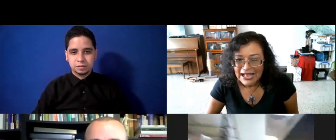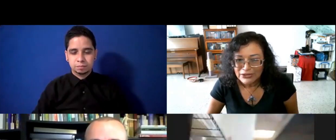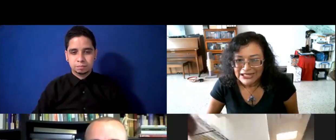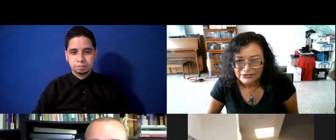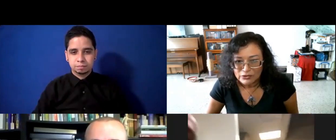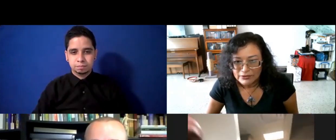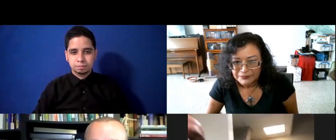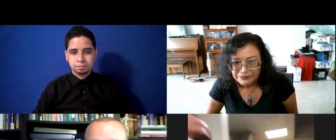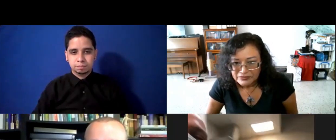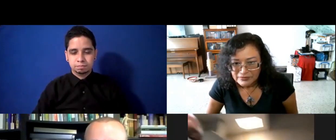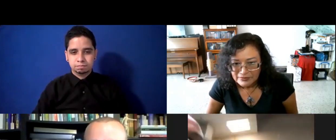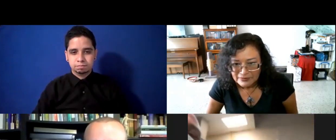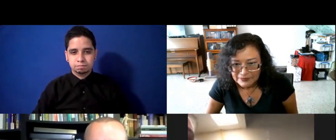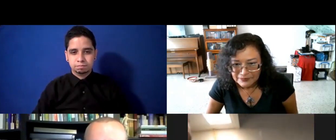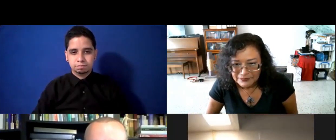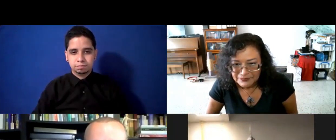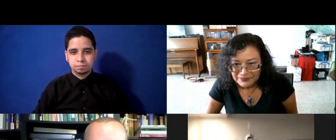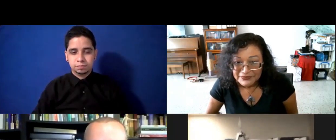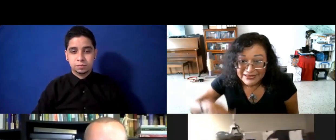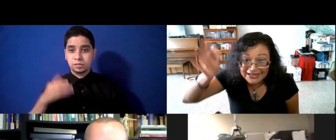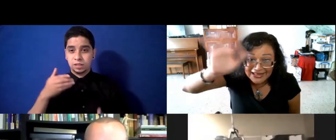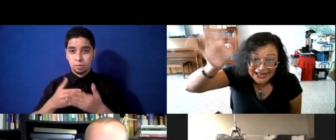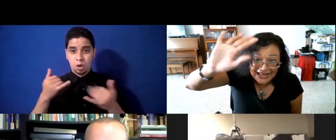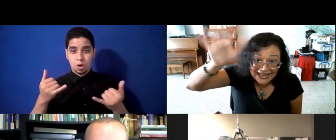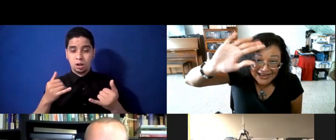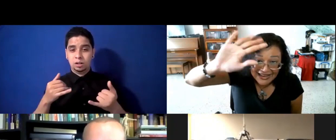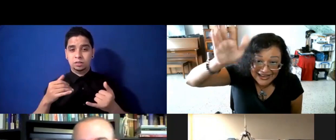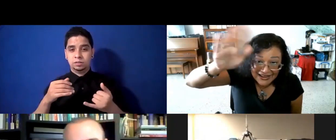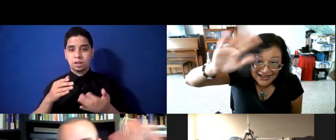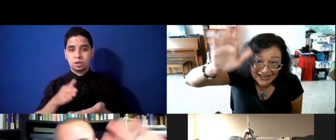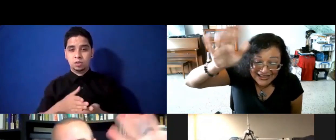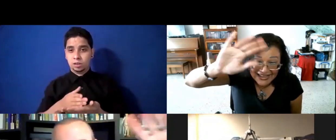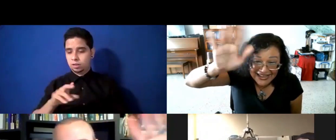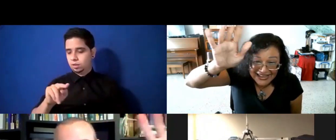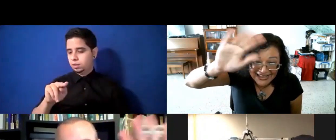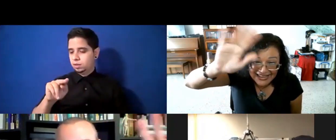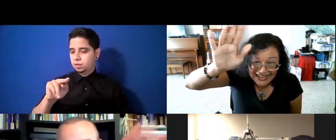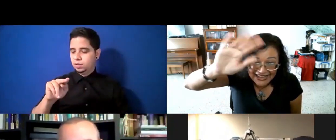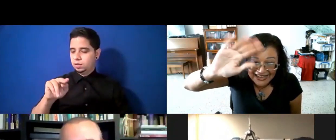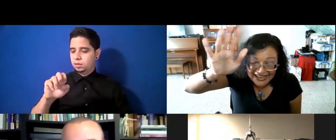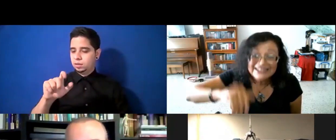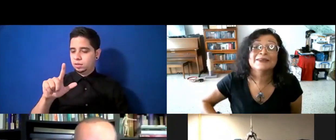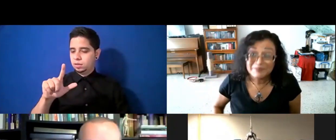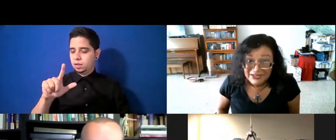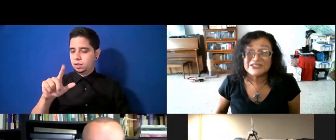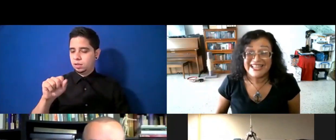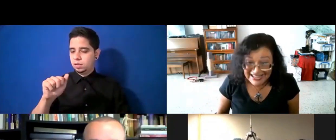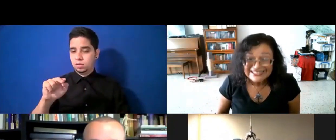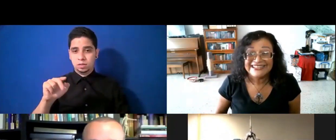ajá, mira, hemos entrado hasta la cocina, y este es Nelson, este, desde el día número 1, lo sé, acá con